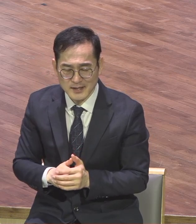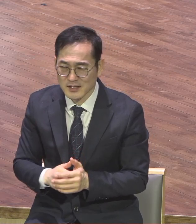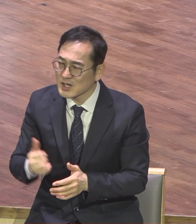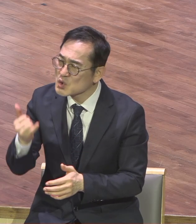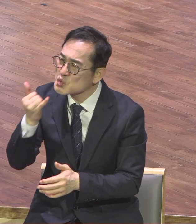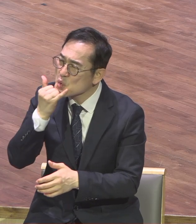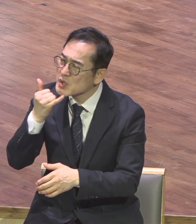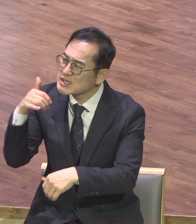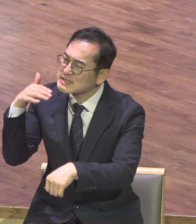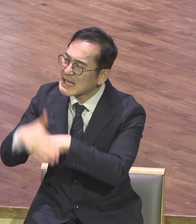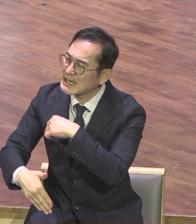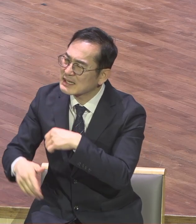자주 웃었어요